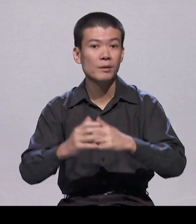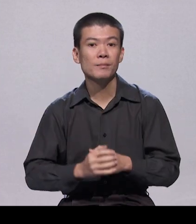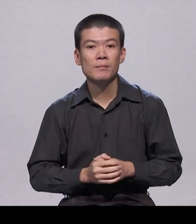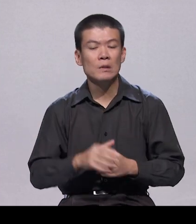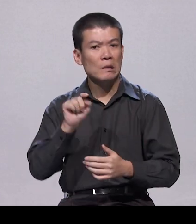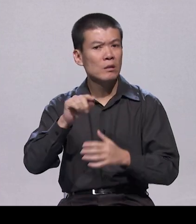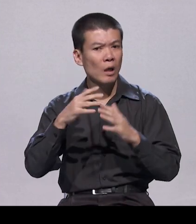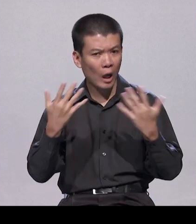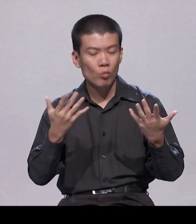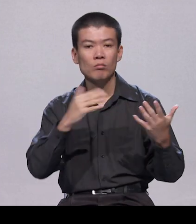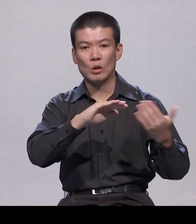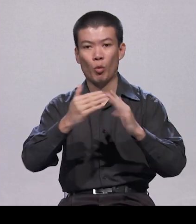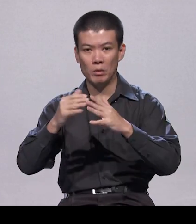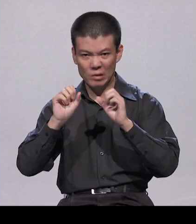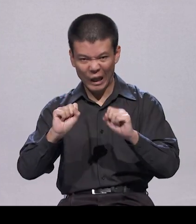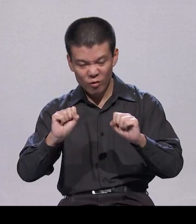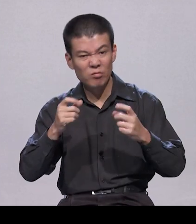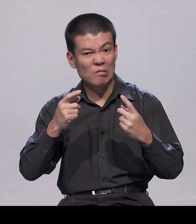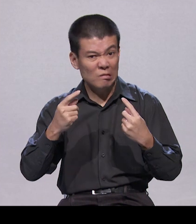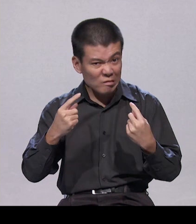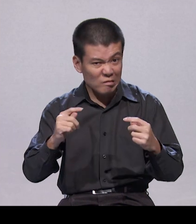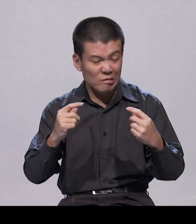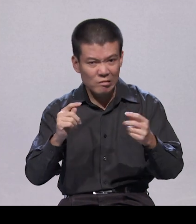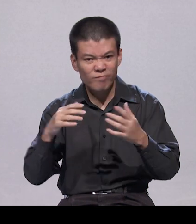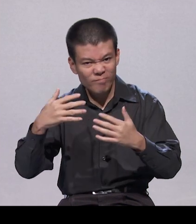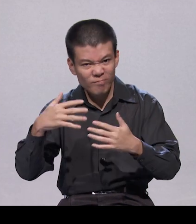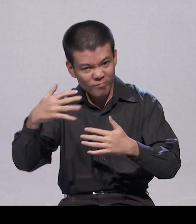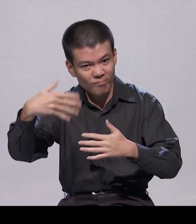Melayu Islam berkembang maju sepanjang 50 tahun lalu.